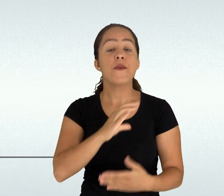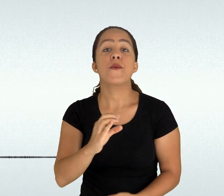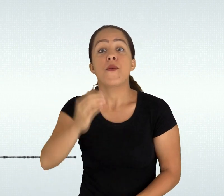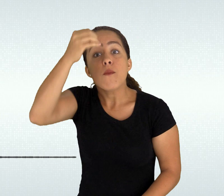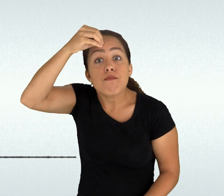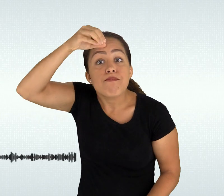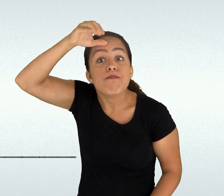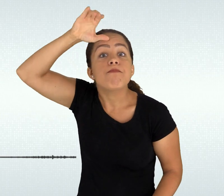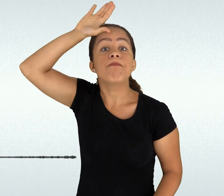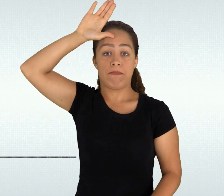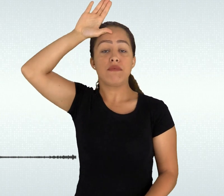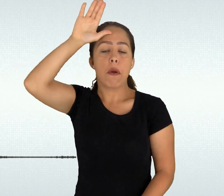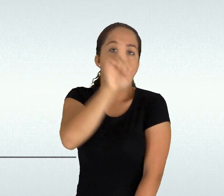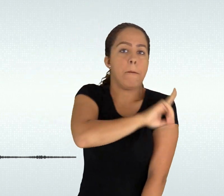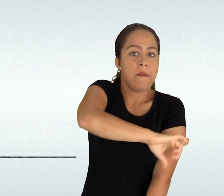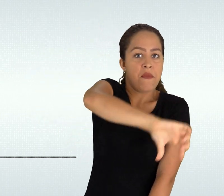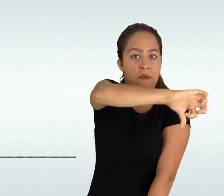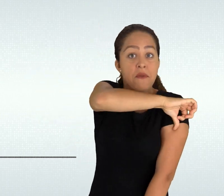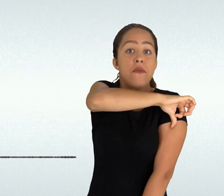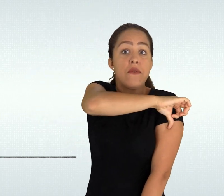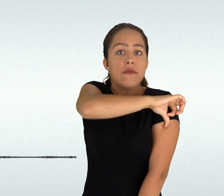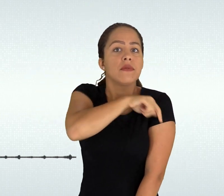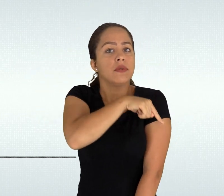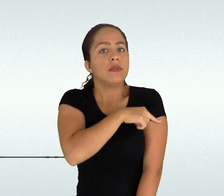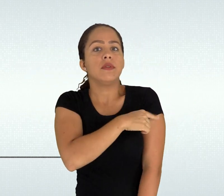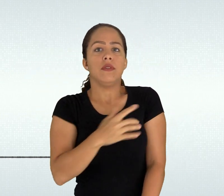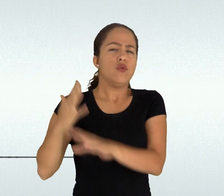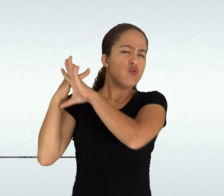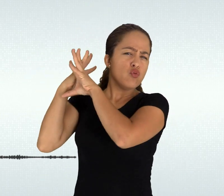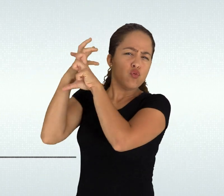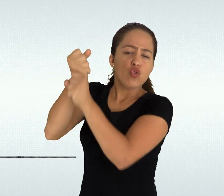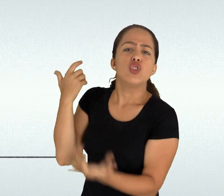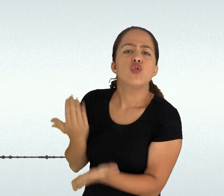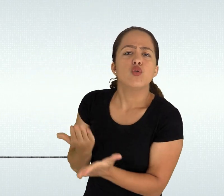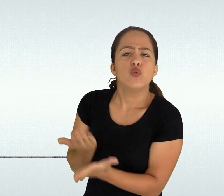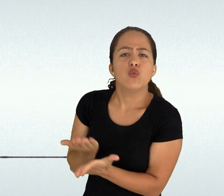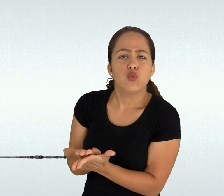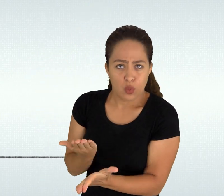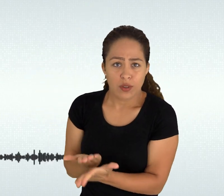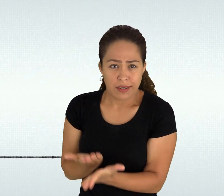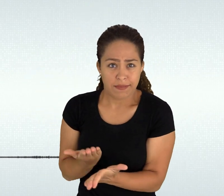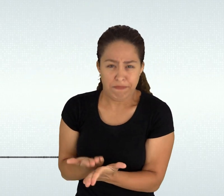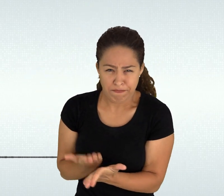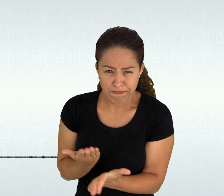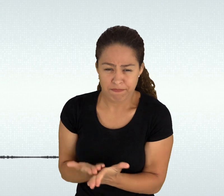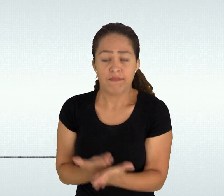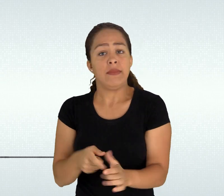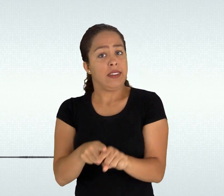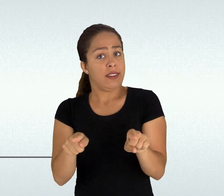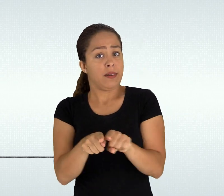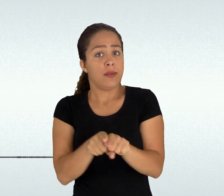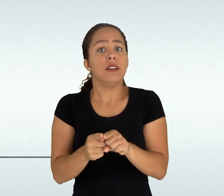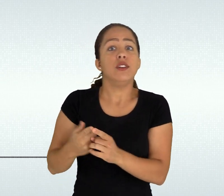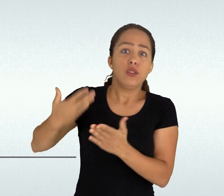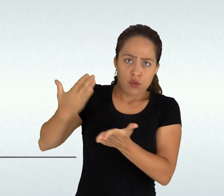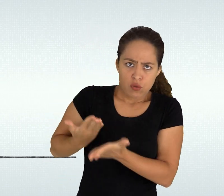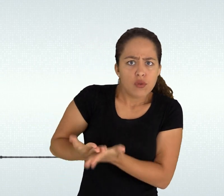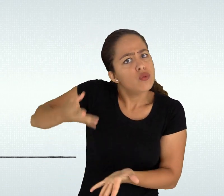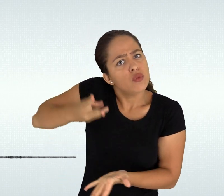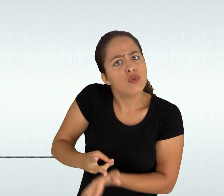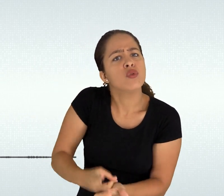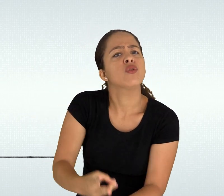Entre os objetivos do ensino médio além do aprofundamento dos conhecimentos obtidos no ensino fundamental